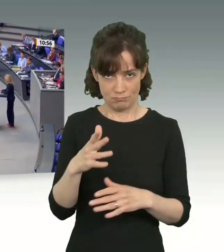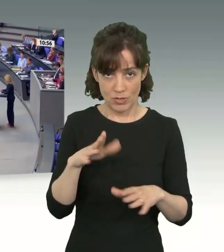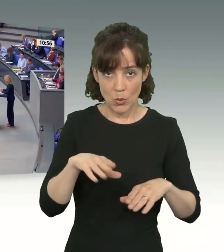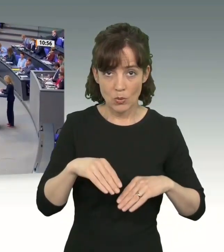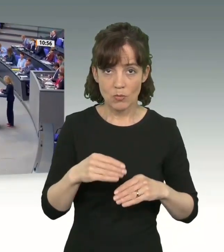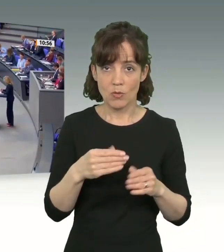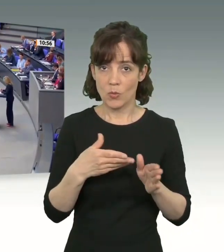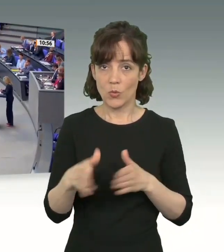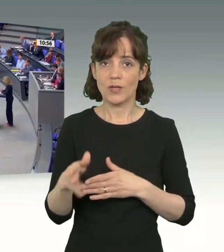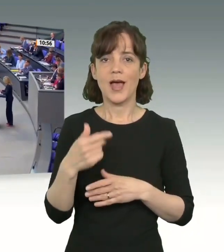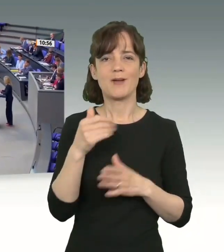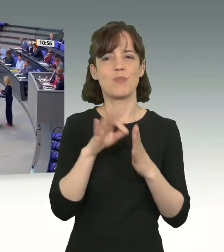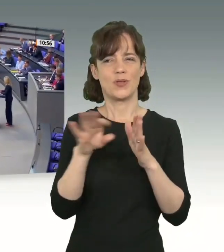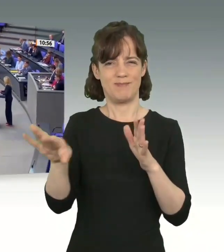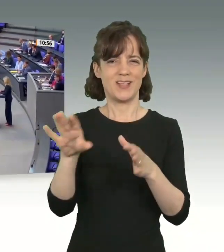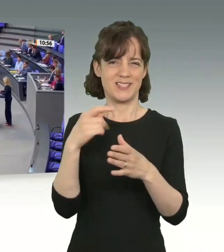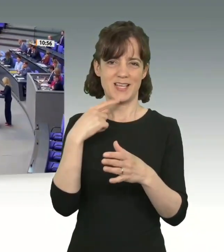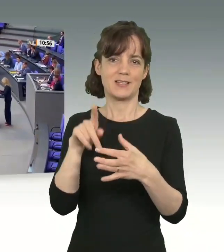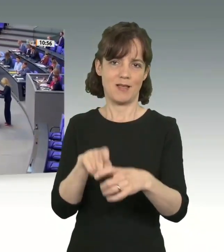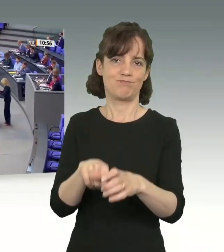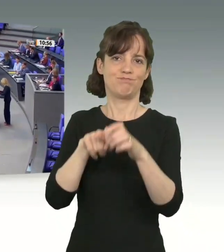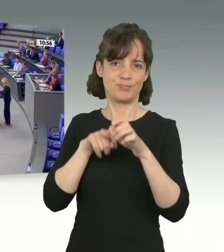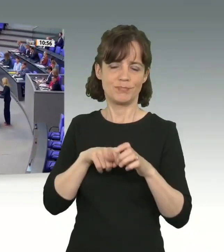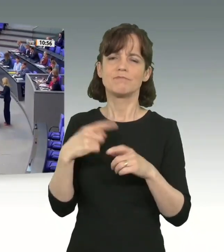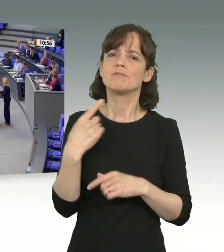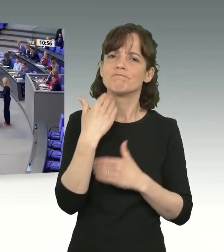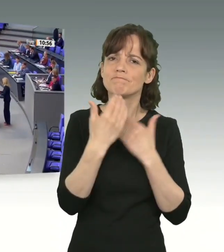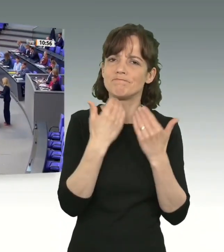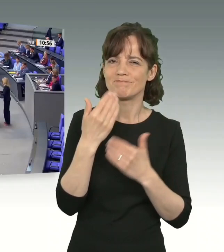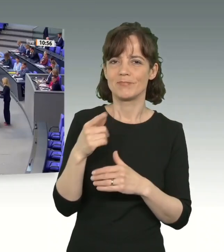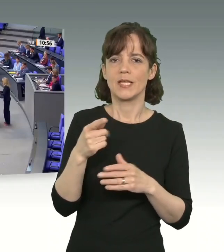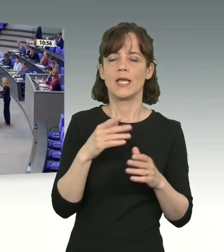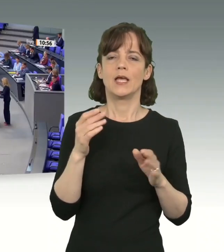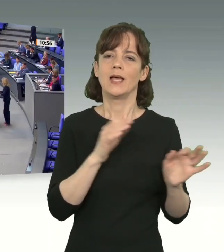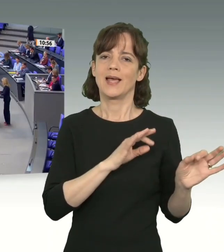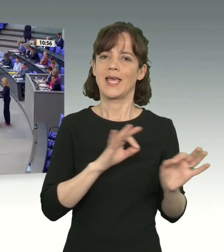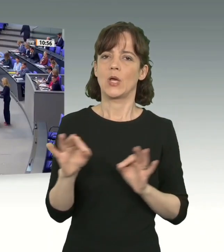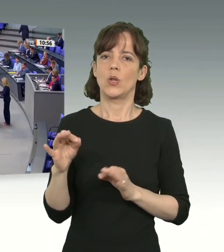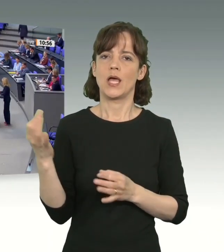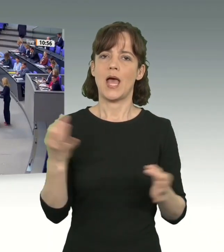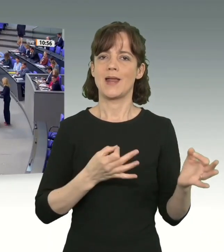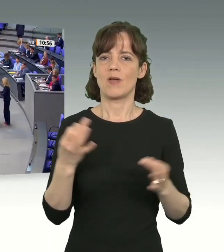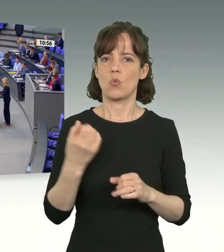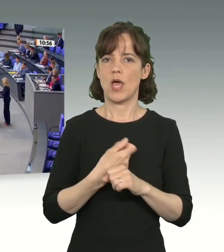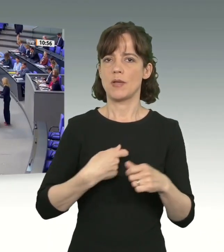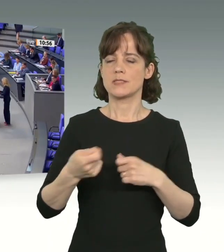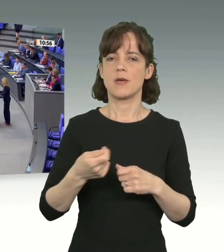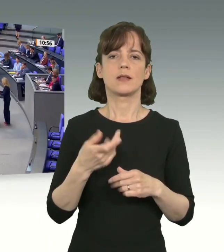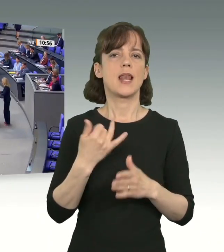Punkt aufnehme, den Sie genannt haben, Sie haben davon gesprochen, die reguläre Einwanderung auf den Arbeitsmarkt wäre in den letzten Jahren nicht